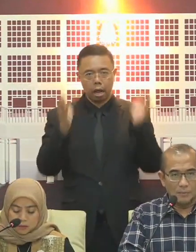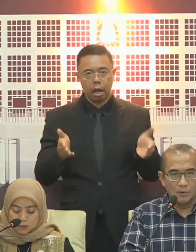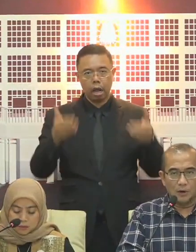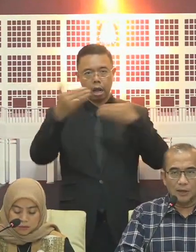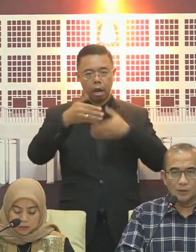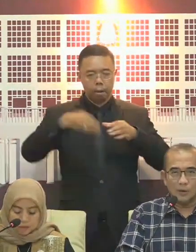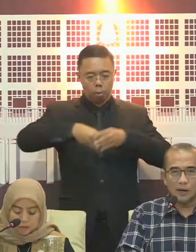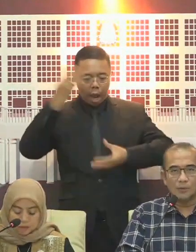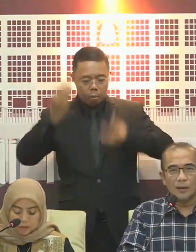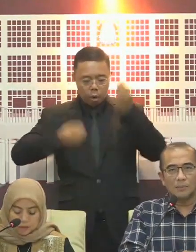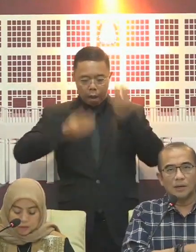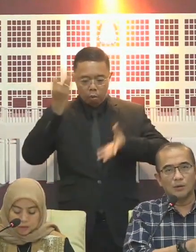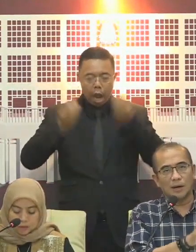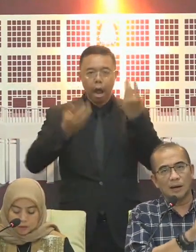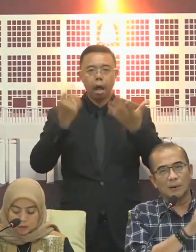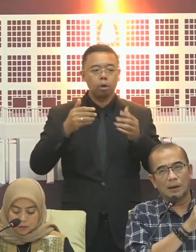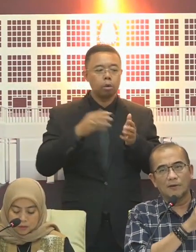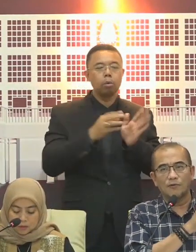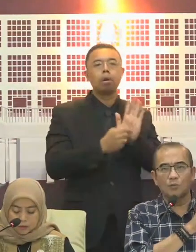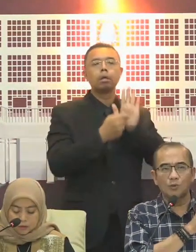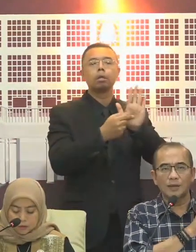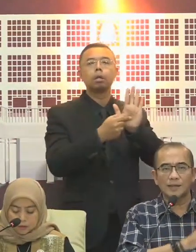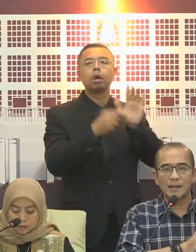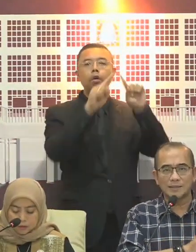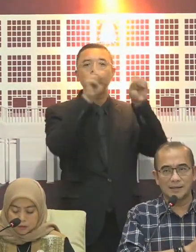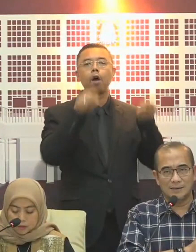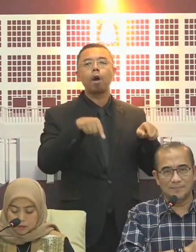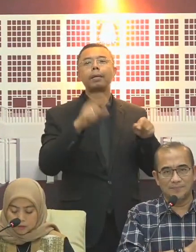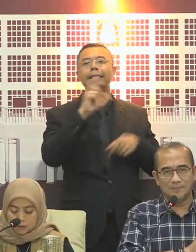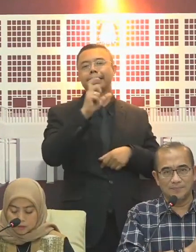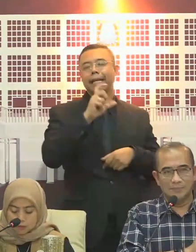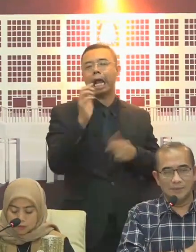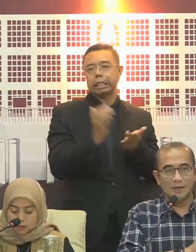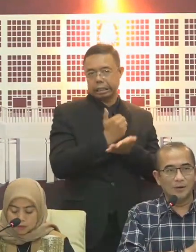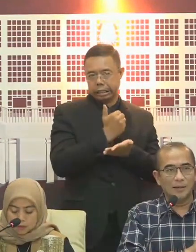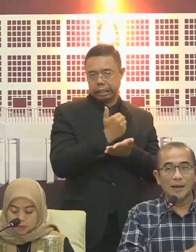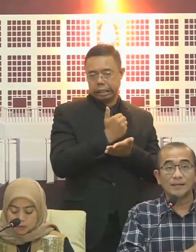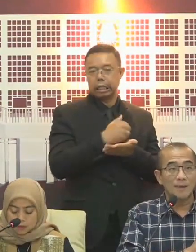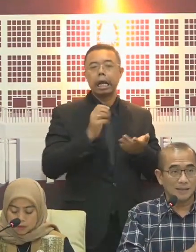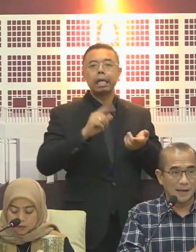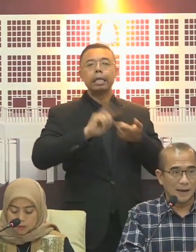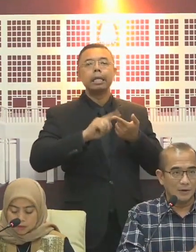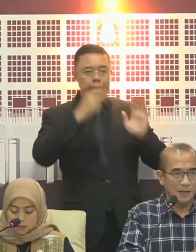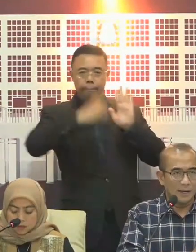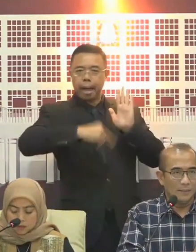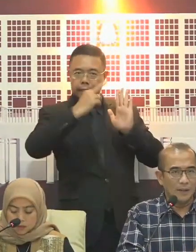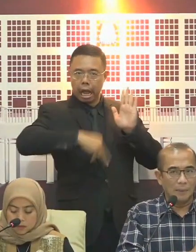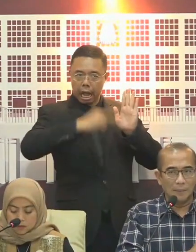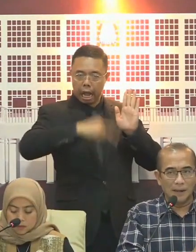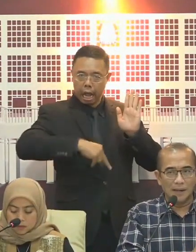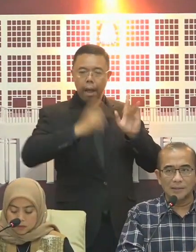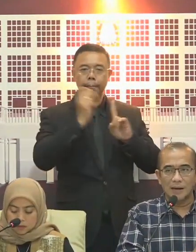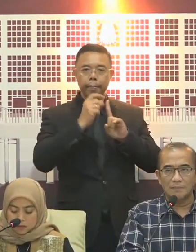Membuka kotak suara kemudian mengeluarkan formulir C hasil. Yang itu nanti akan dibacakan oleh